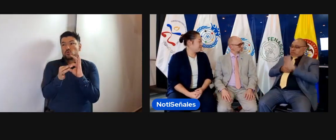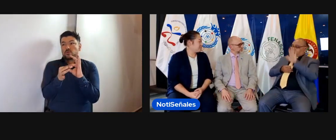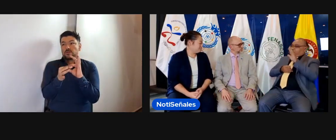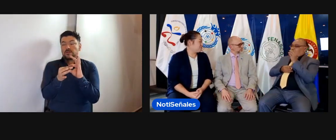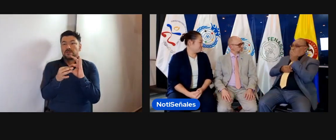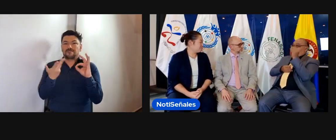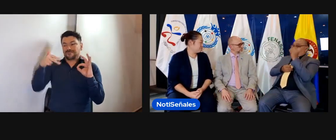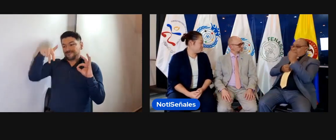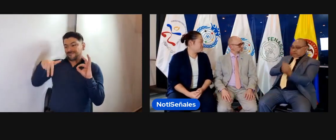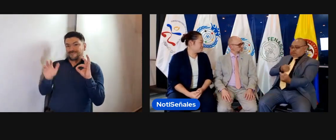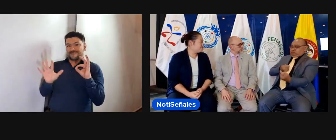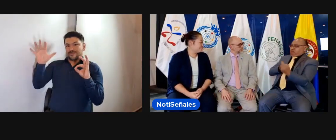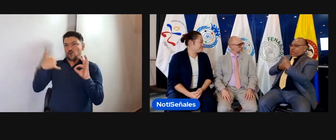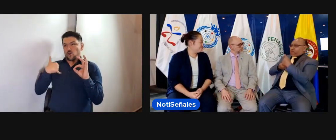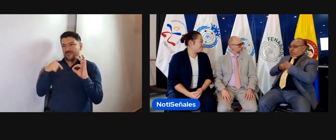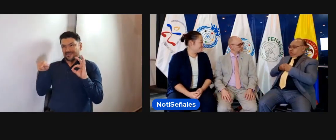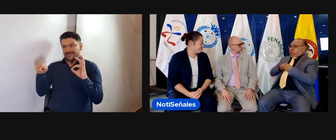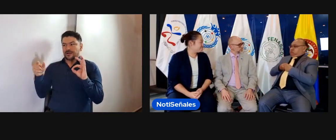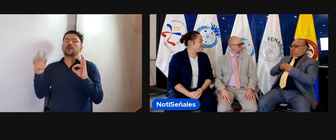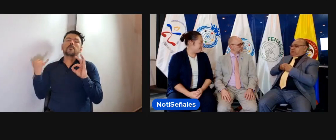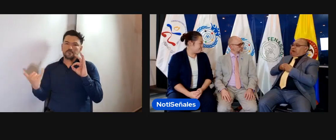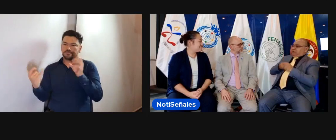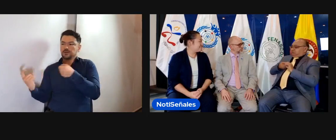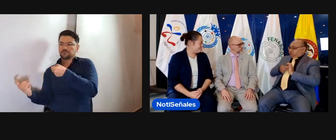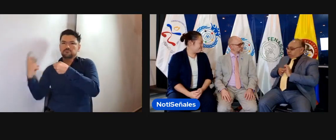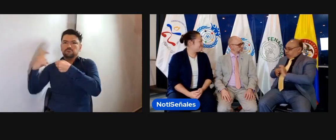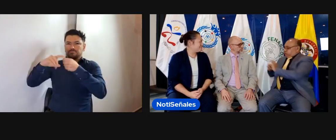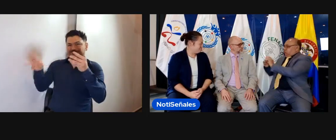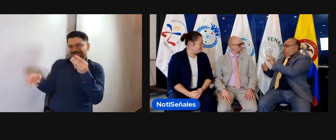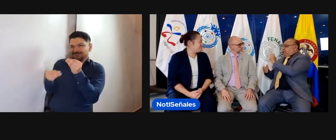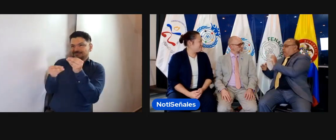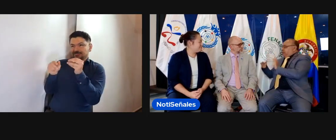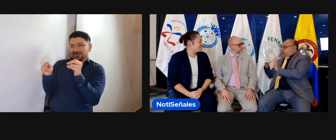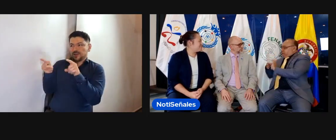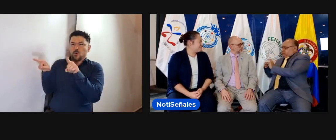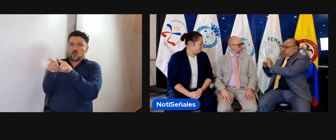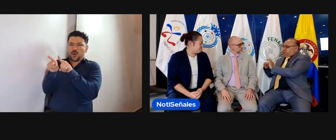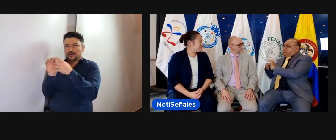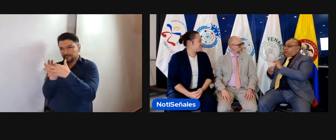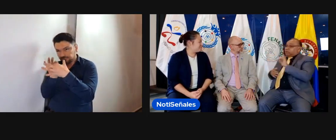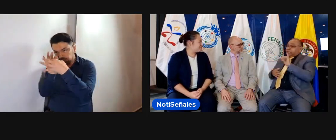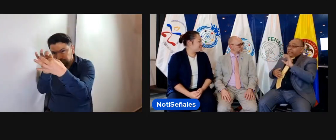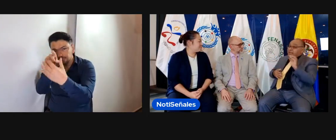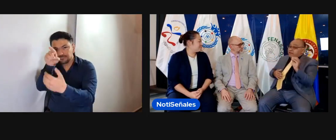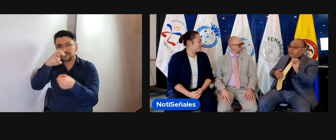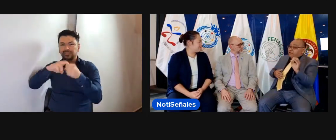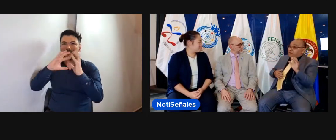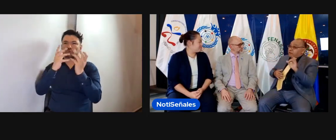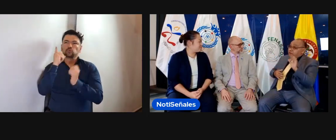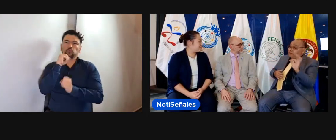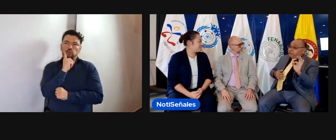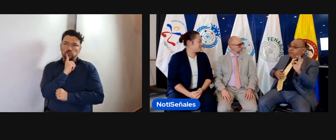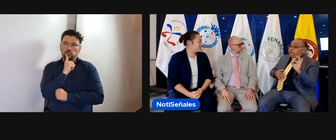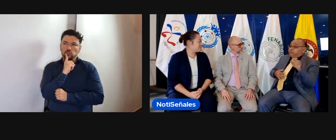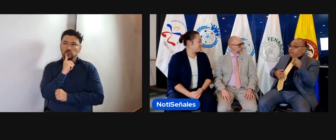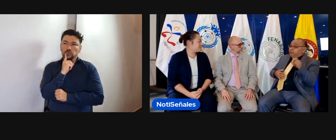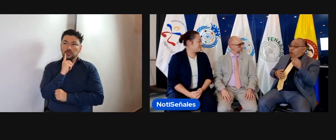Aquí en Colombia, desde FENASCOL, tenemos la sección de jóvenes también, y que a su vez la federación está con la Federación